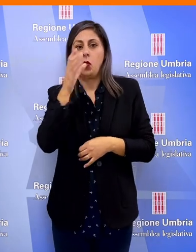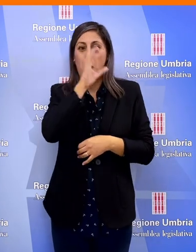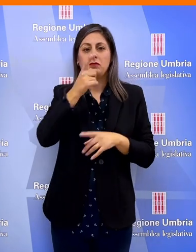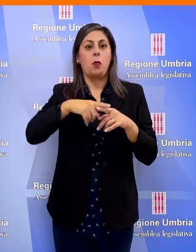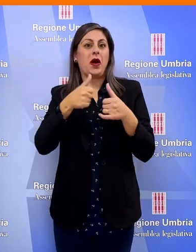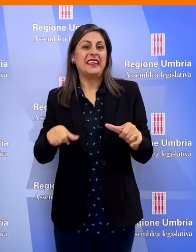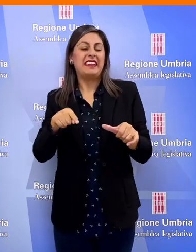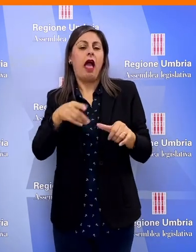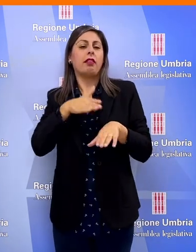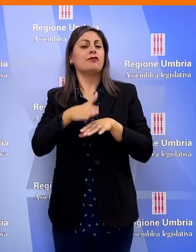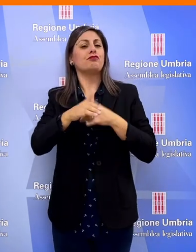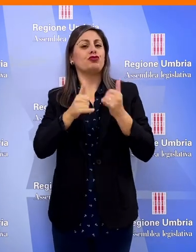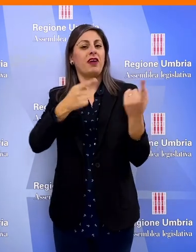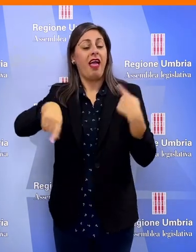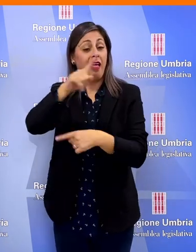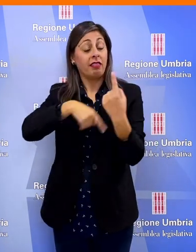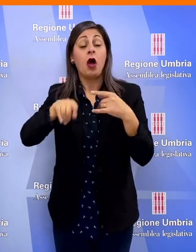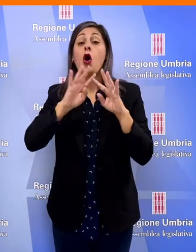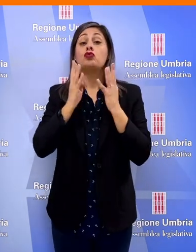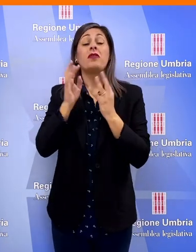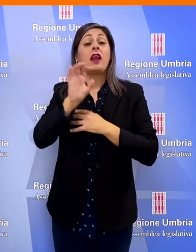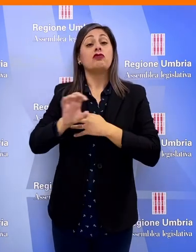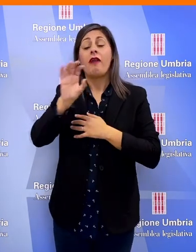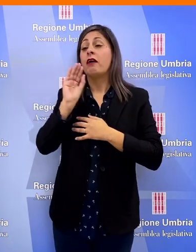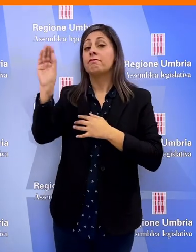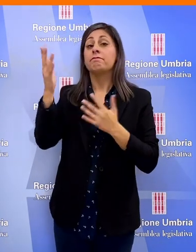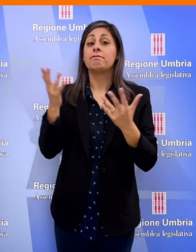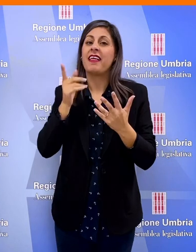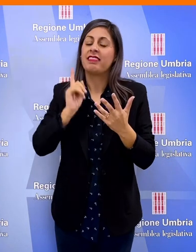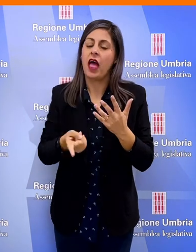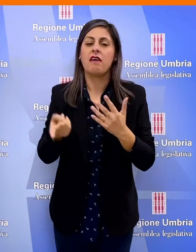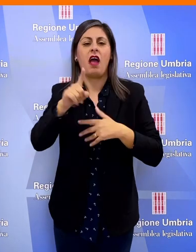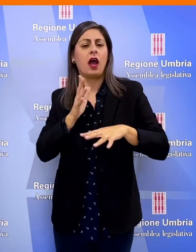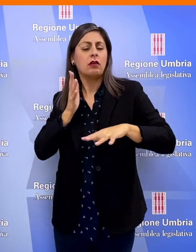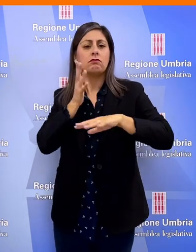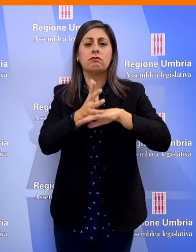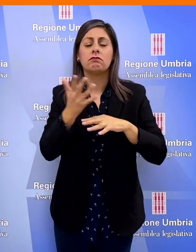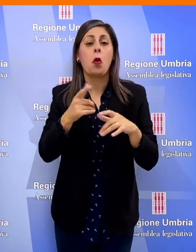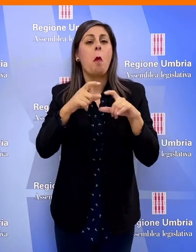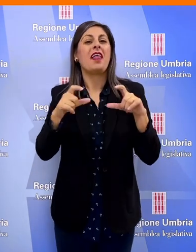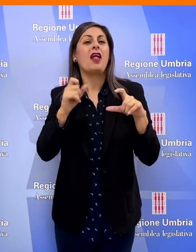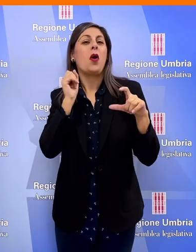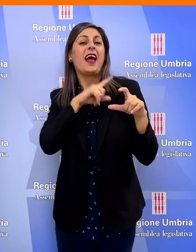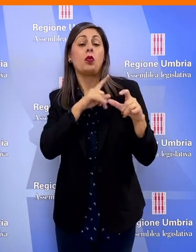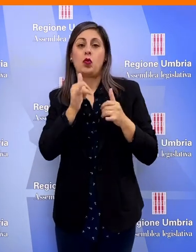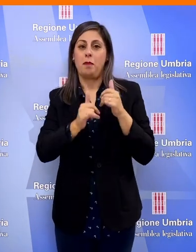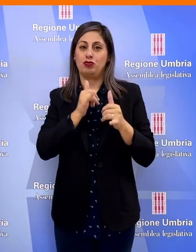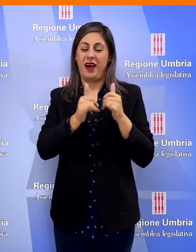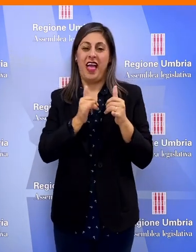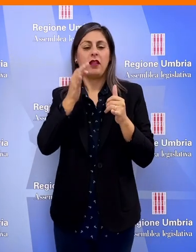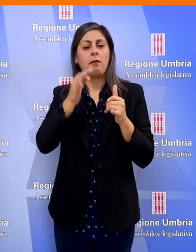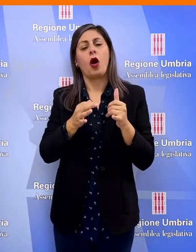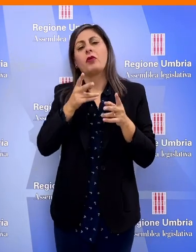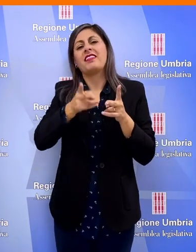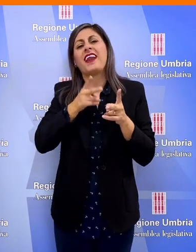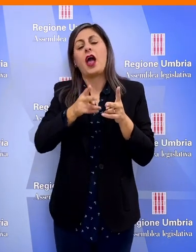scelgono la bicicletta come mezzo di trasporto, alla Giunta regionale si chiede anche di adottare misure come l'introduzione del biglietto gratuito per